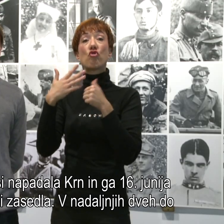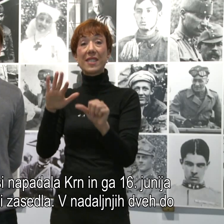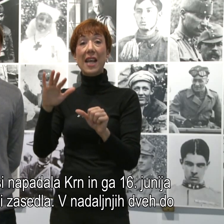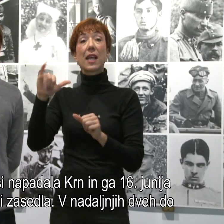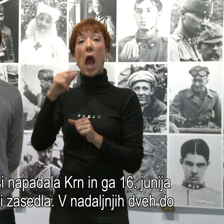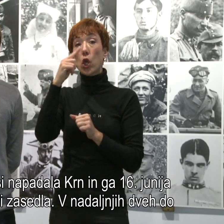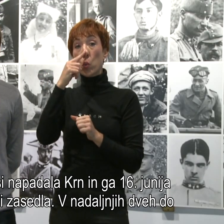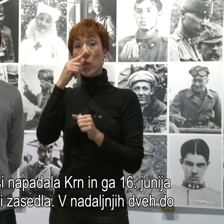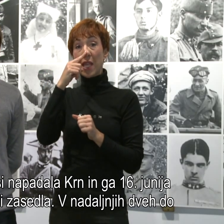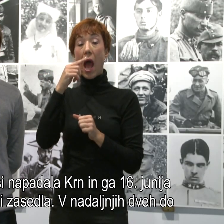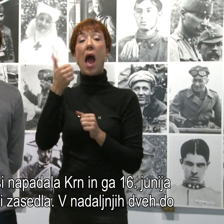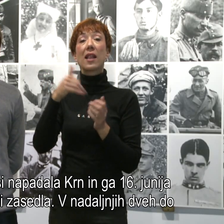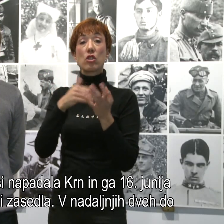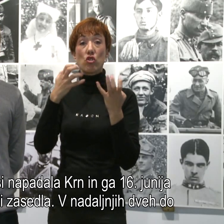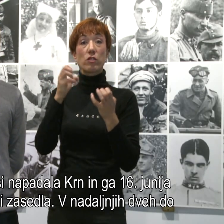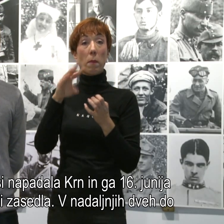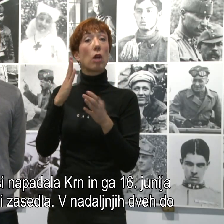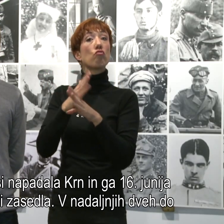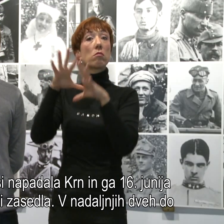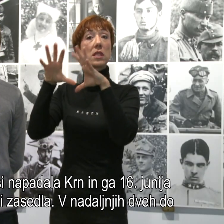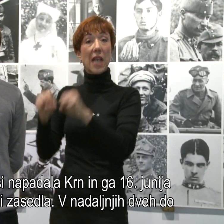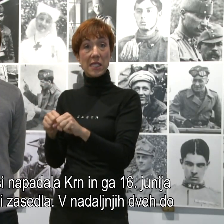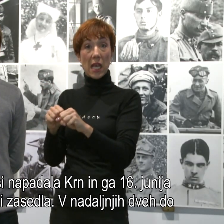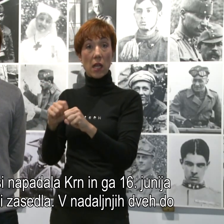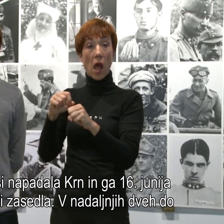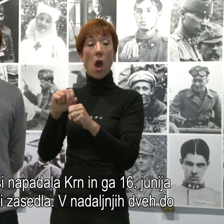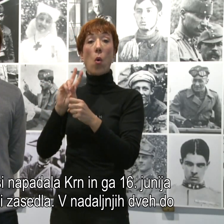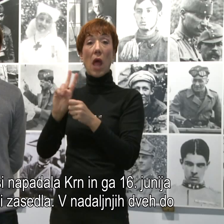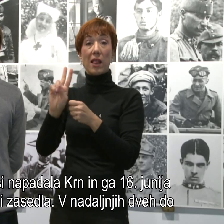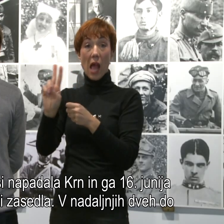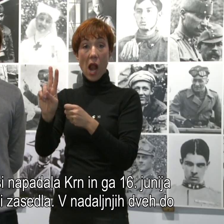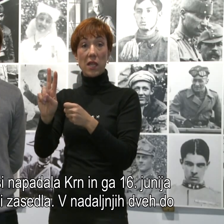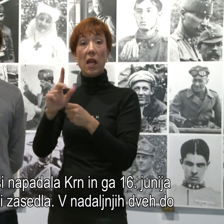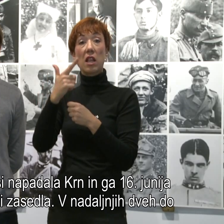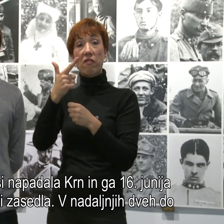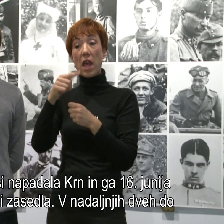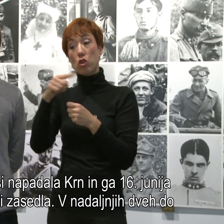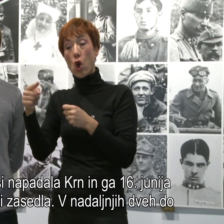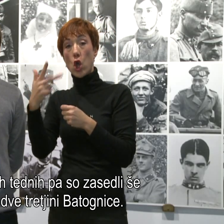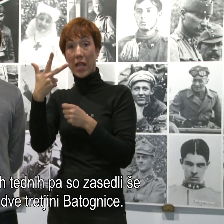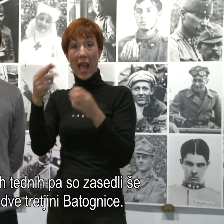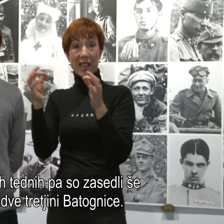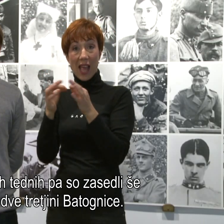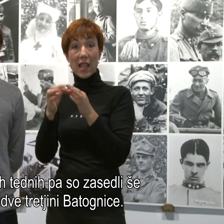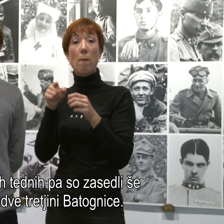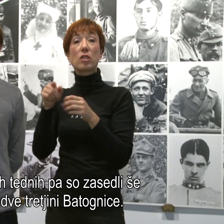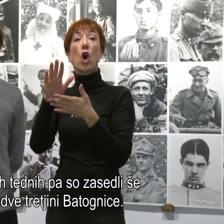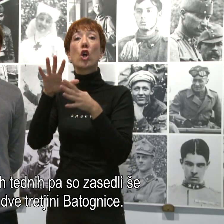tudi zasedla. V nadaljnih dveh do treh tednih pa so zasedli še dve tretjini